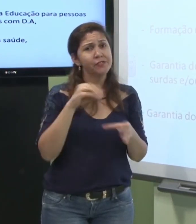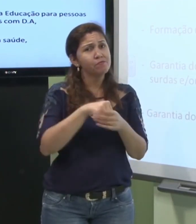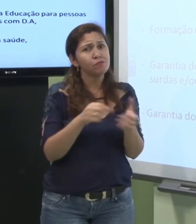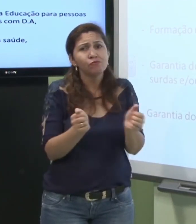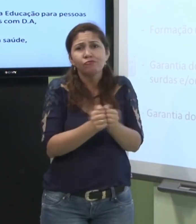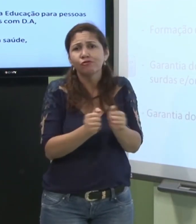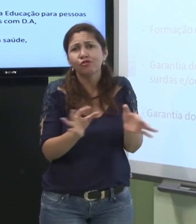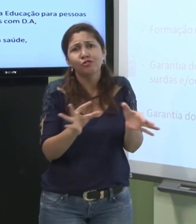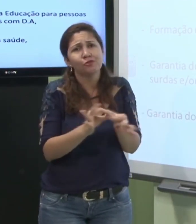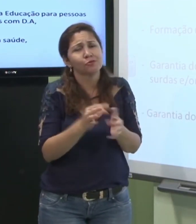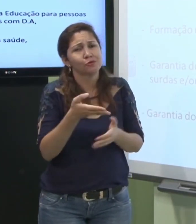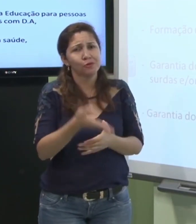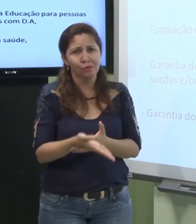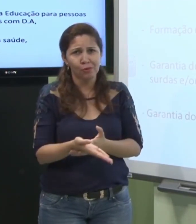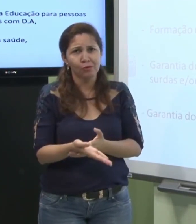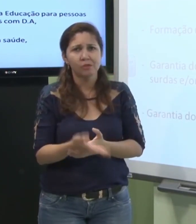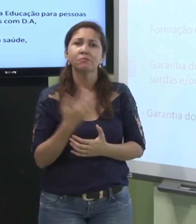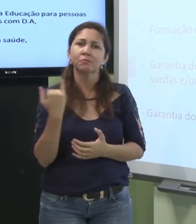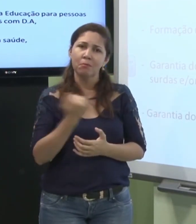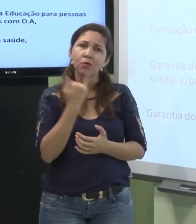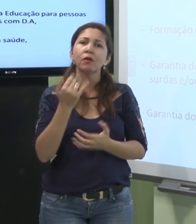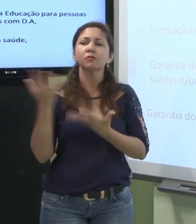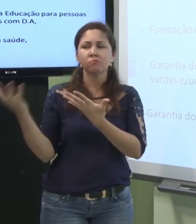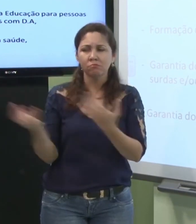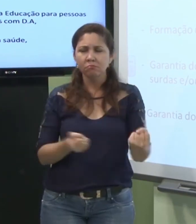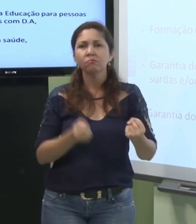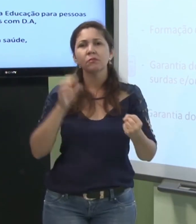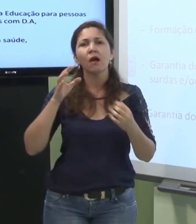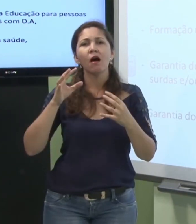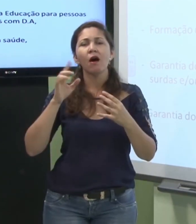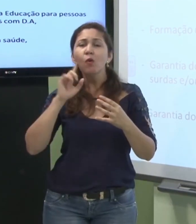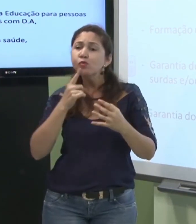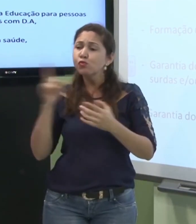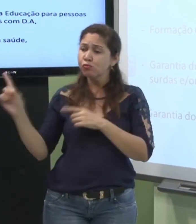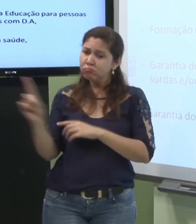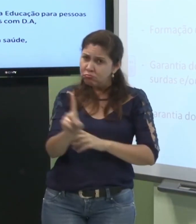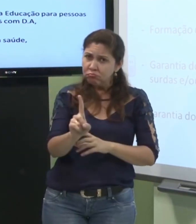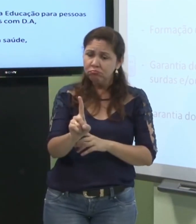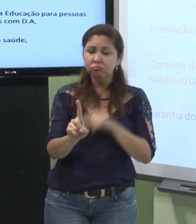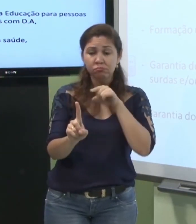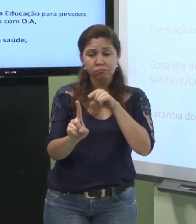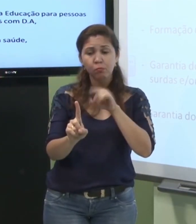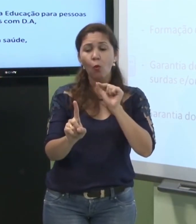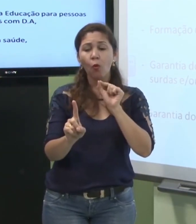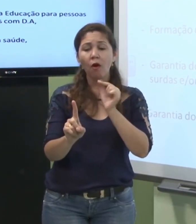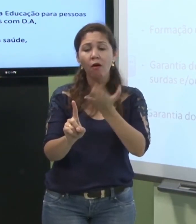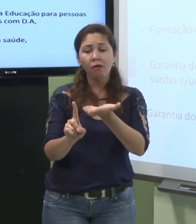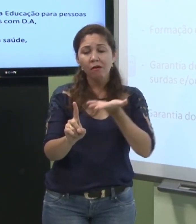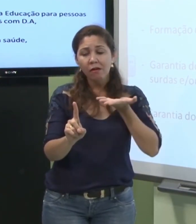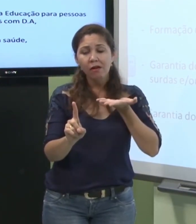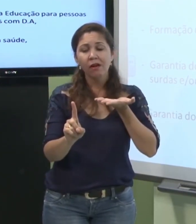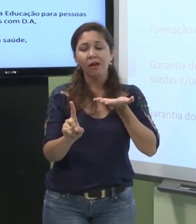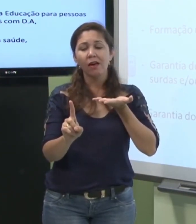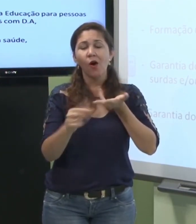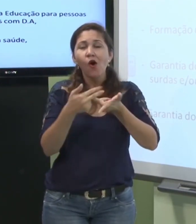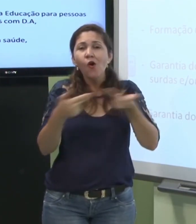então porque o surdo ele vai estar convivendo ali naquele ambiente junto com as outras pessoas então precisa desenvolver uma